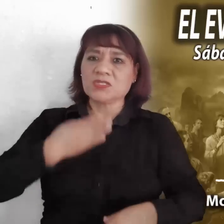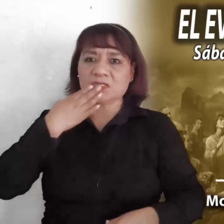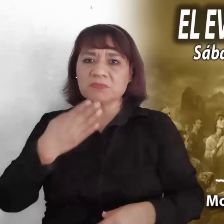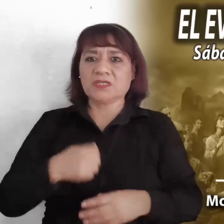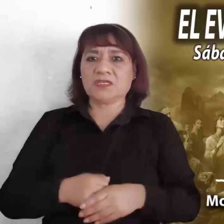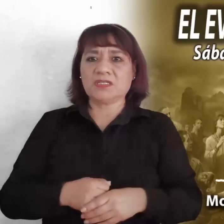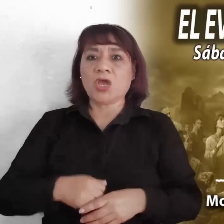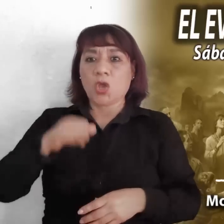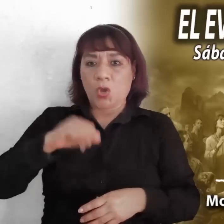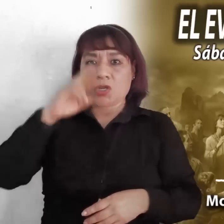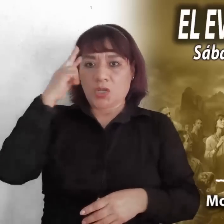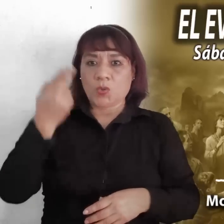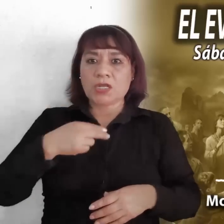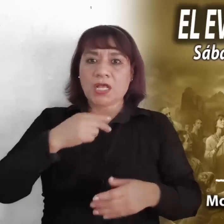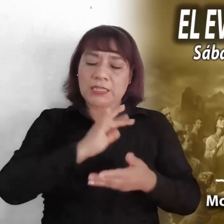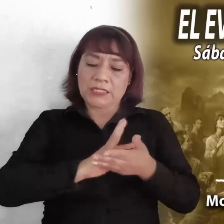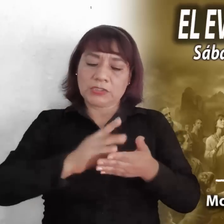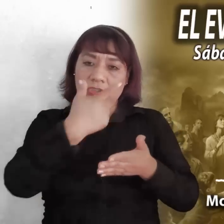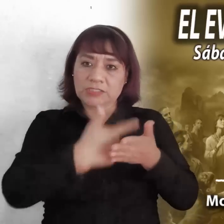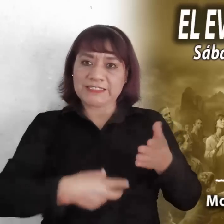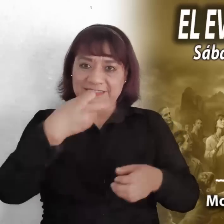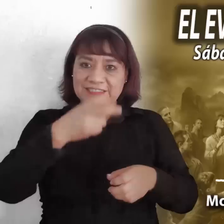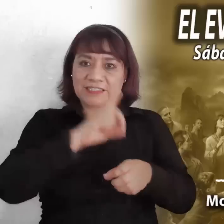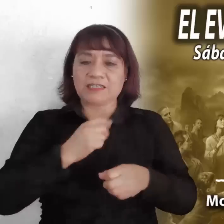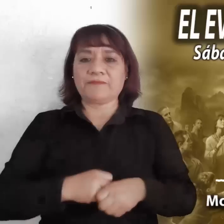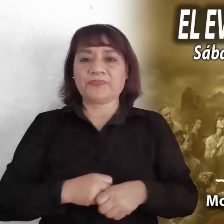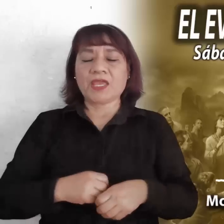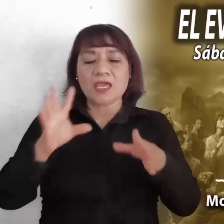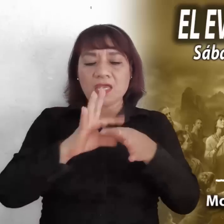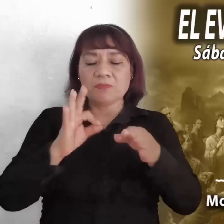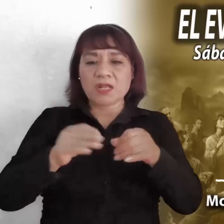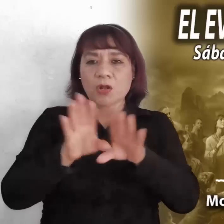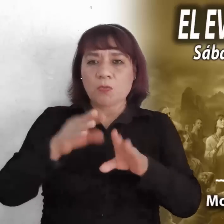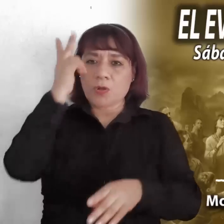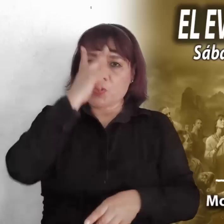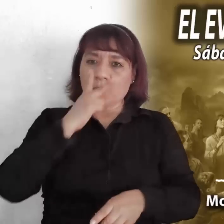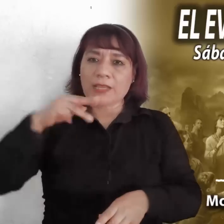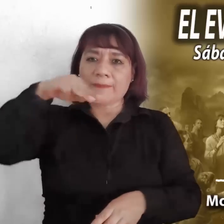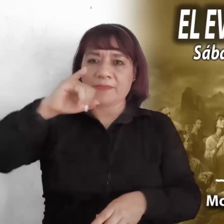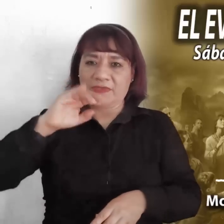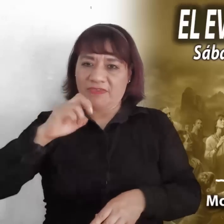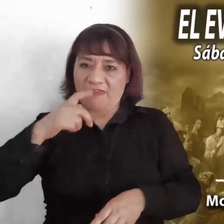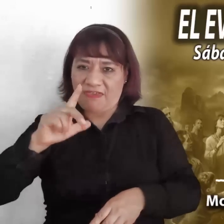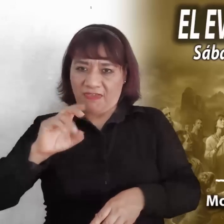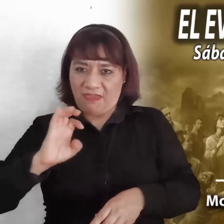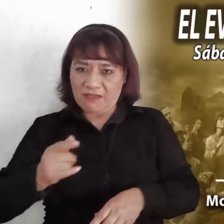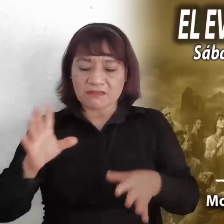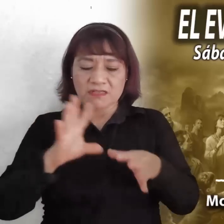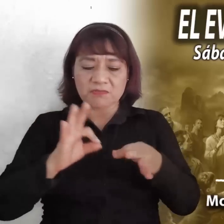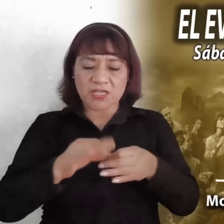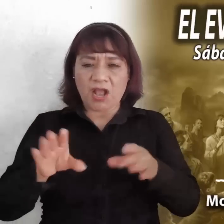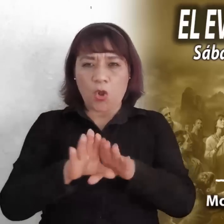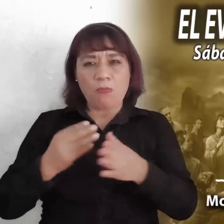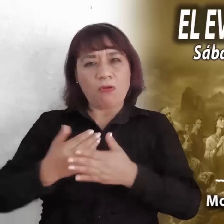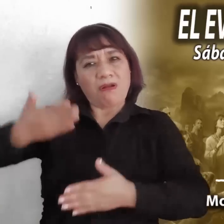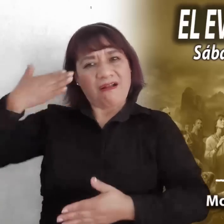lecturas de este día. Primeramente, el profeta Miqueas hace un duro recuento de las injusticias que